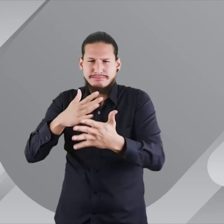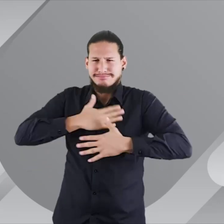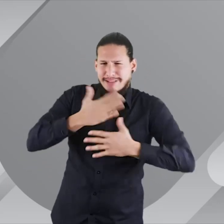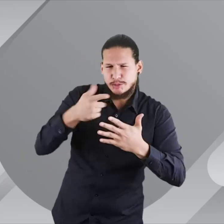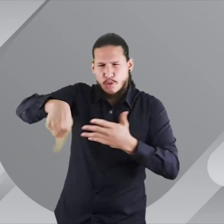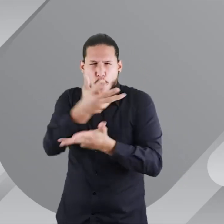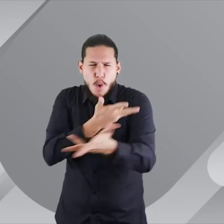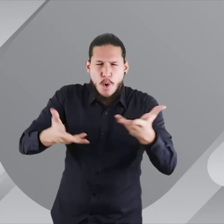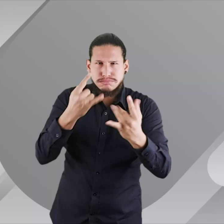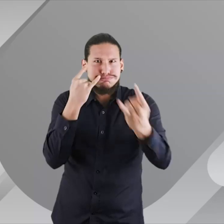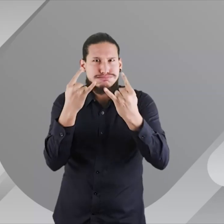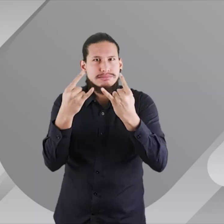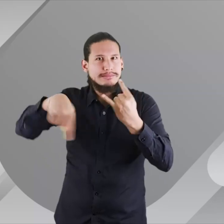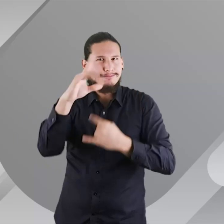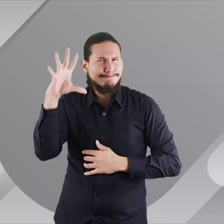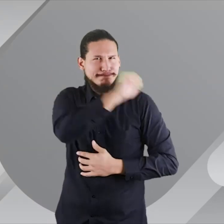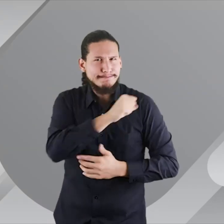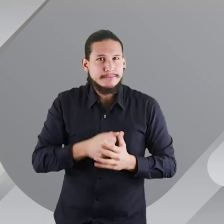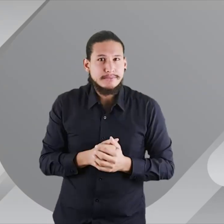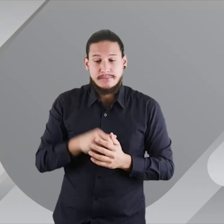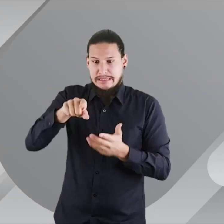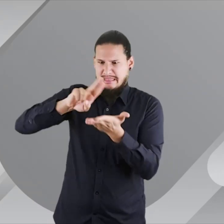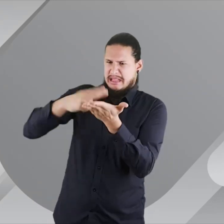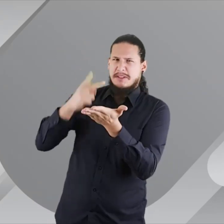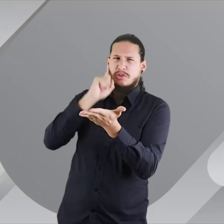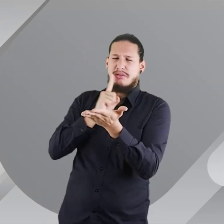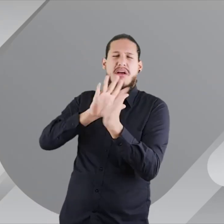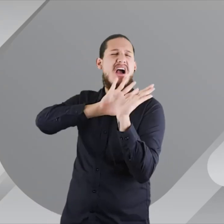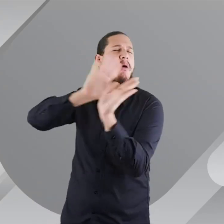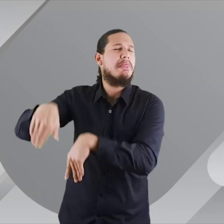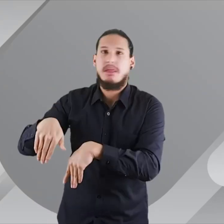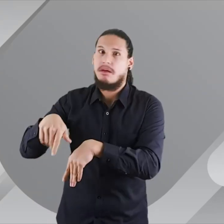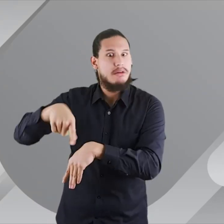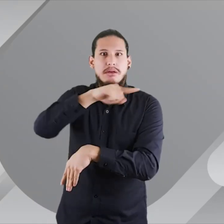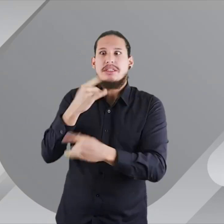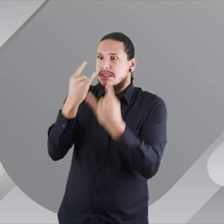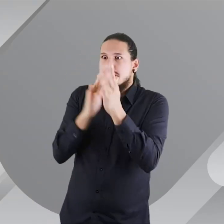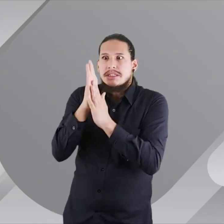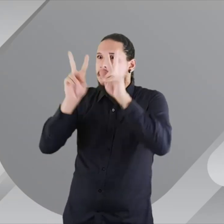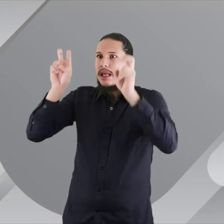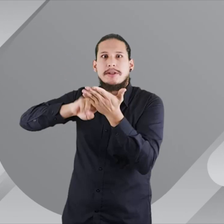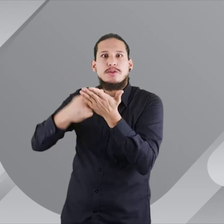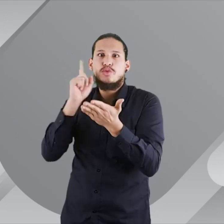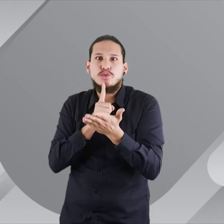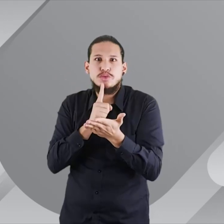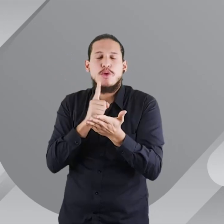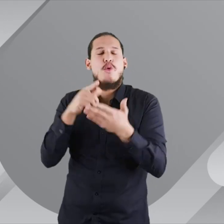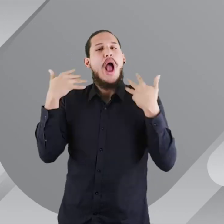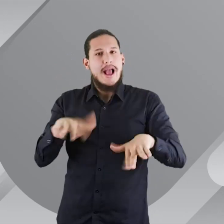muchas opiniones y preguntas. Podemos evidenciar que este tema es muy importante y